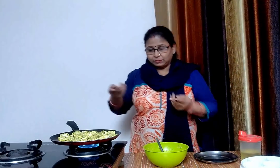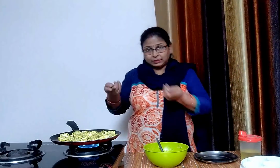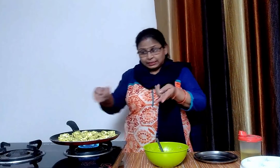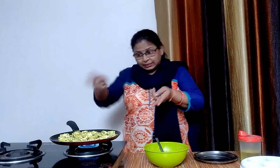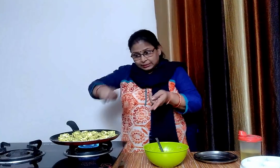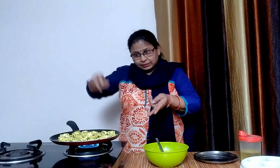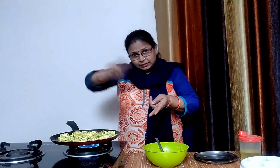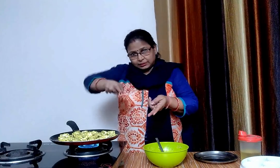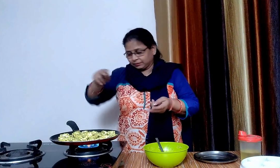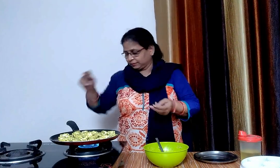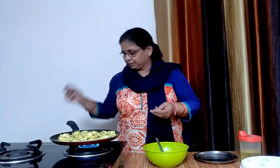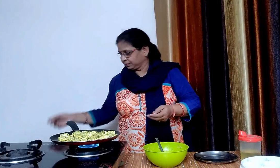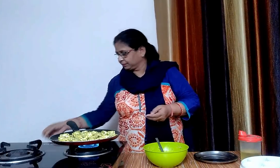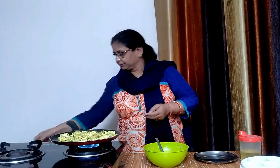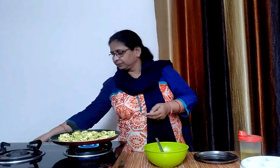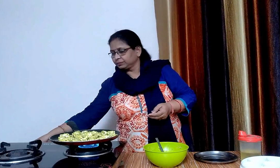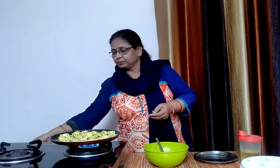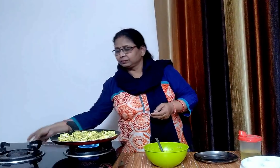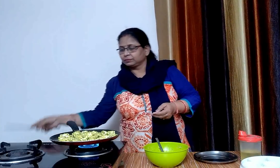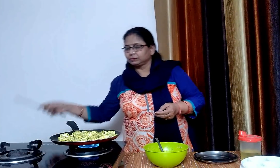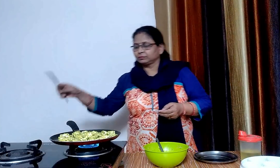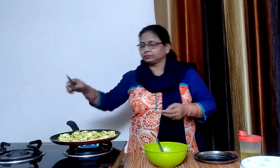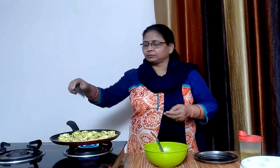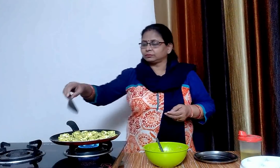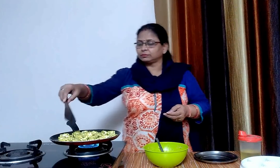अब इन्हें पलेटते हुए दोनों तरफ से गोल्डर बांग कर लेंगे